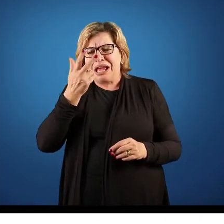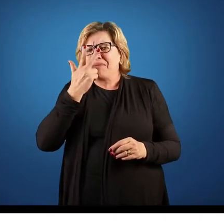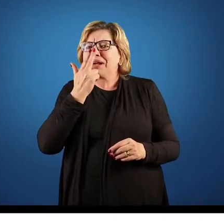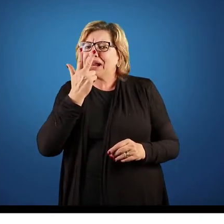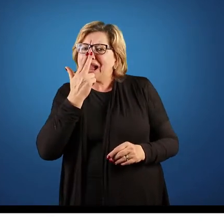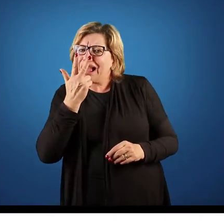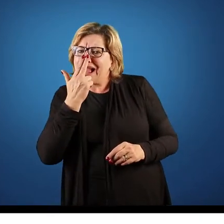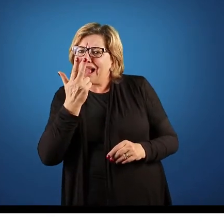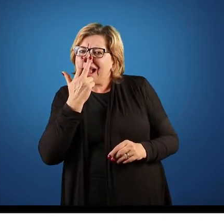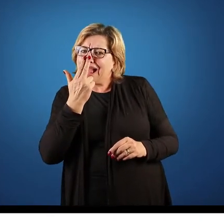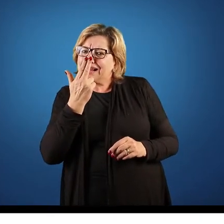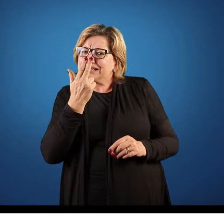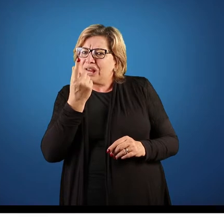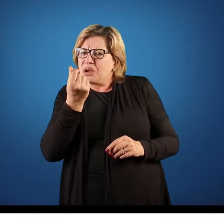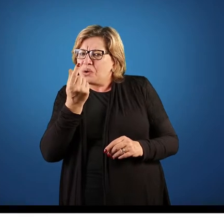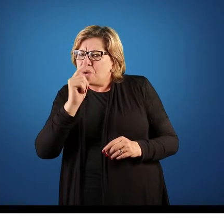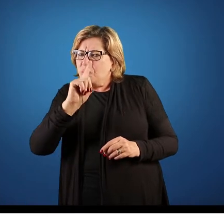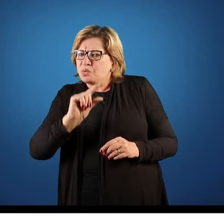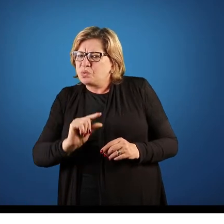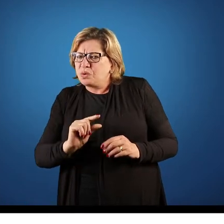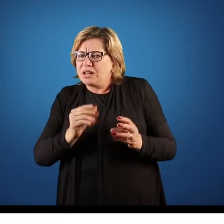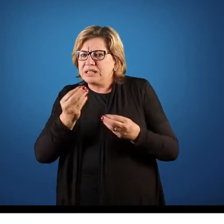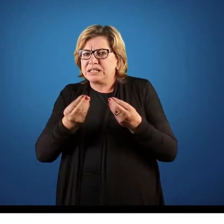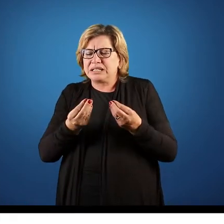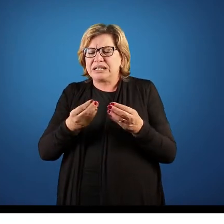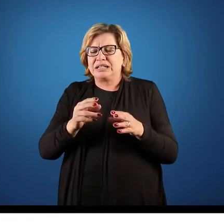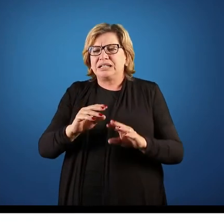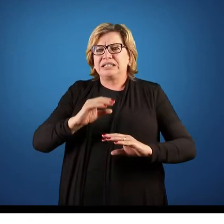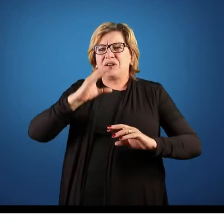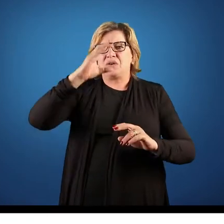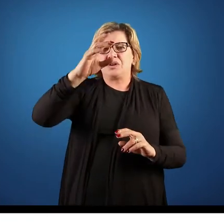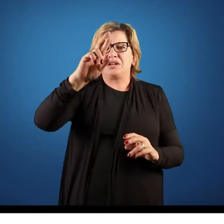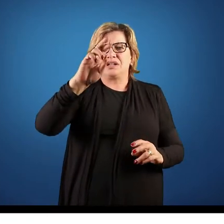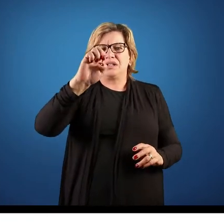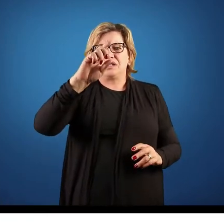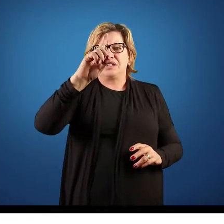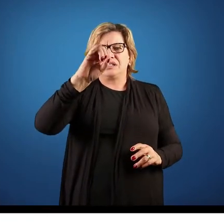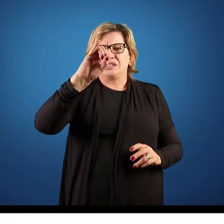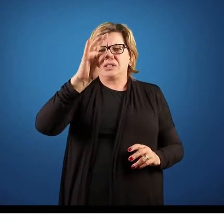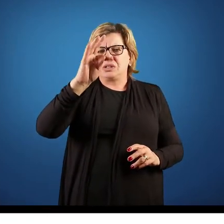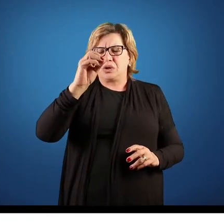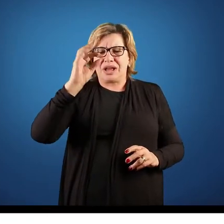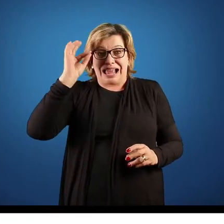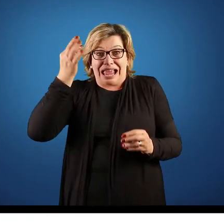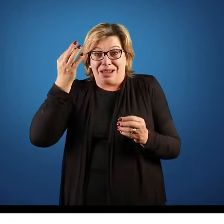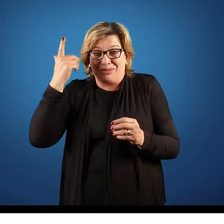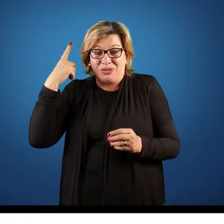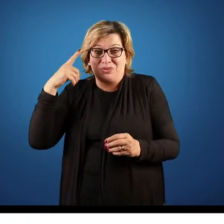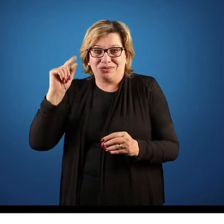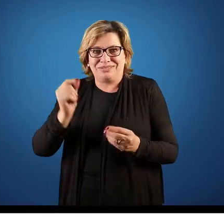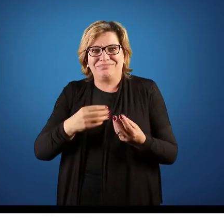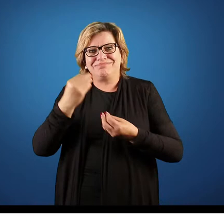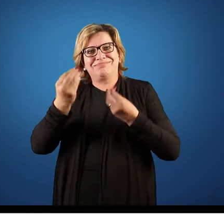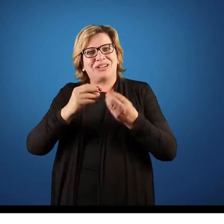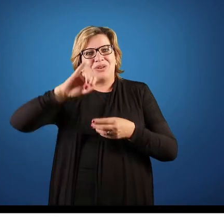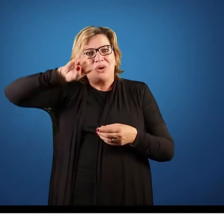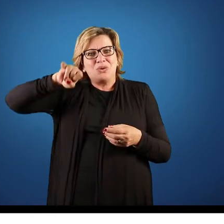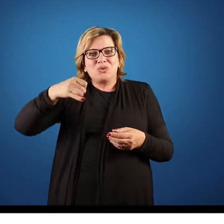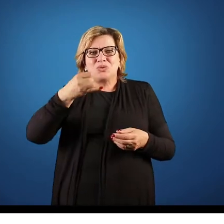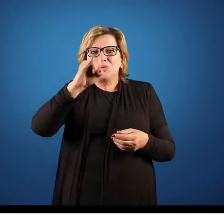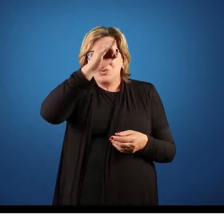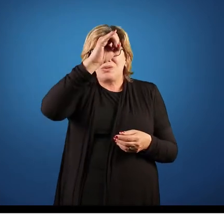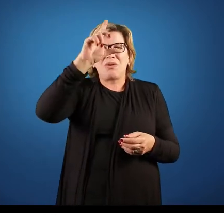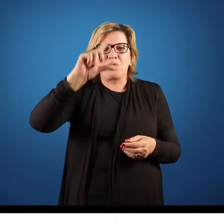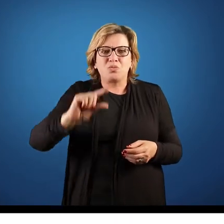eu tenha uma pequena retração. Ah, o crédito está sendo liberado de uma forma mais rápida, Então, o está acontecendo? As taxas de juros estão